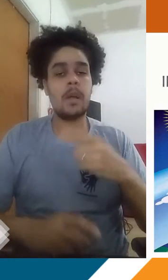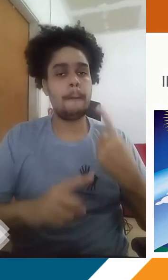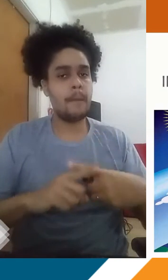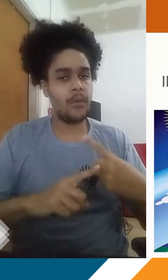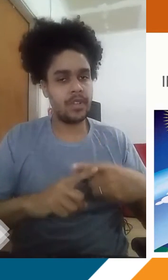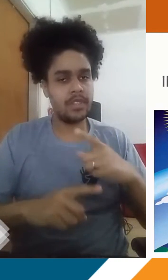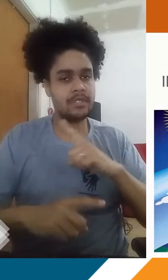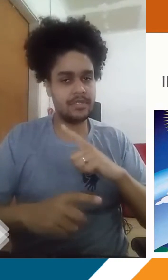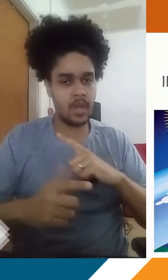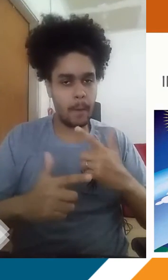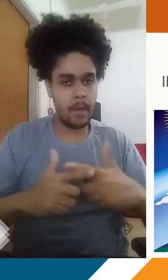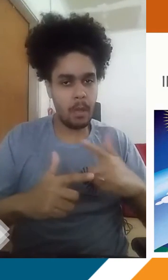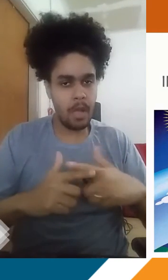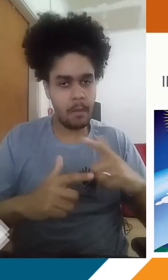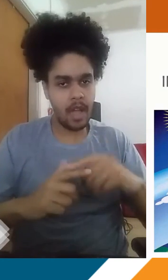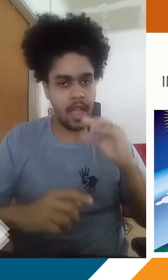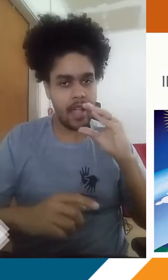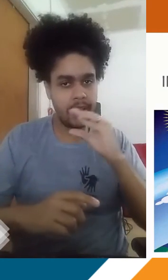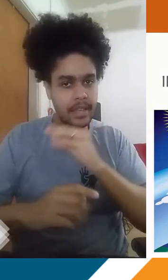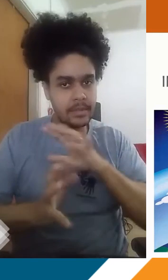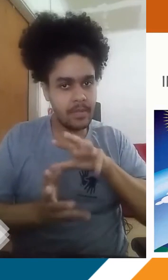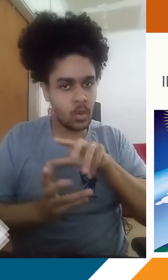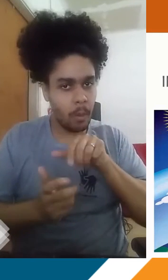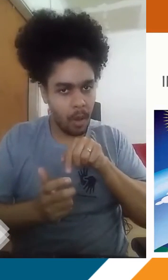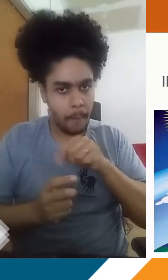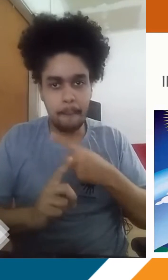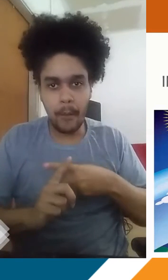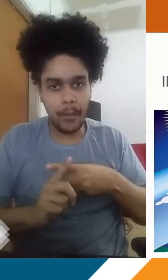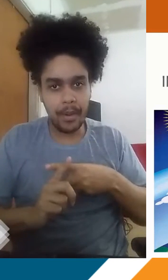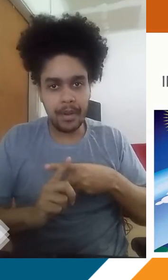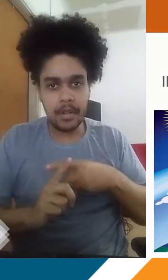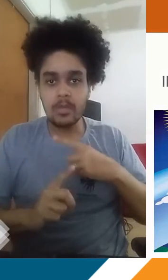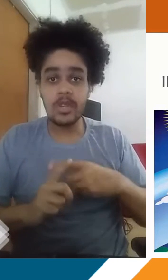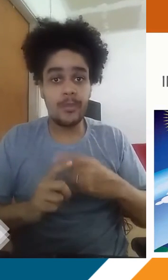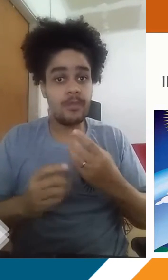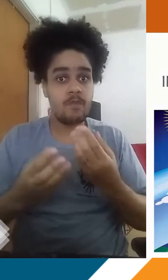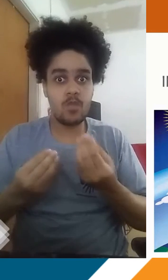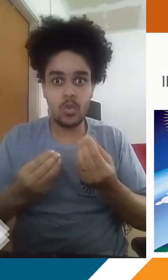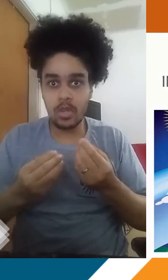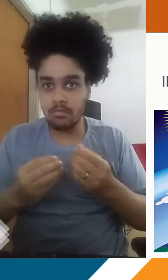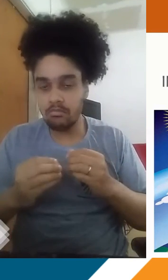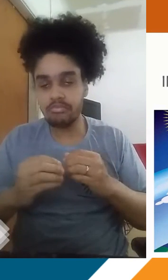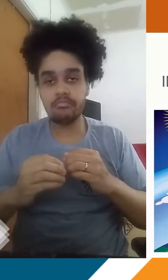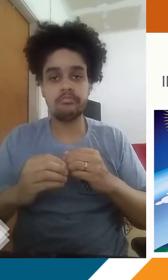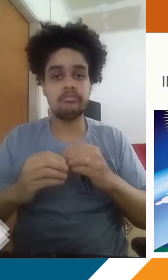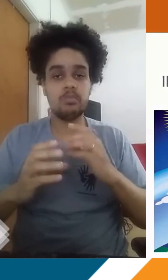que a gente chama de aquecimento global? Em função de uma grande quantidade de atividades,